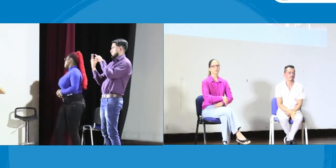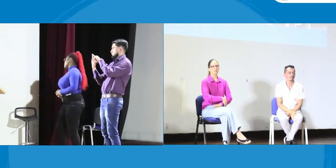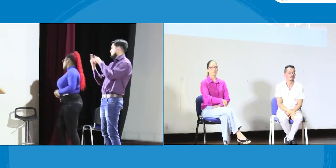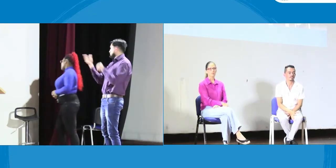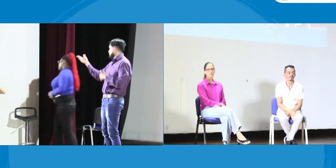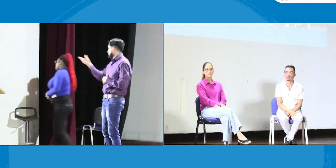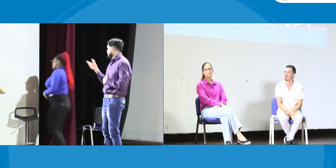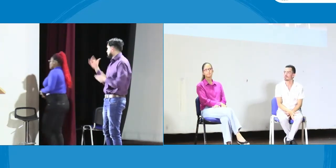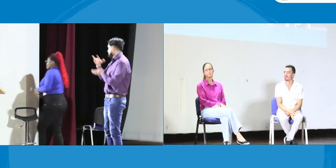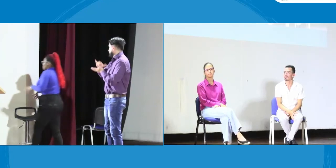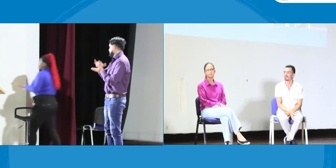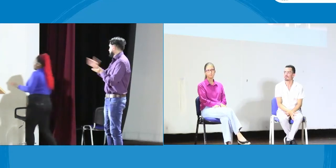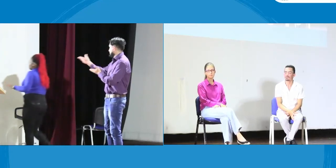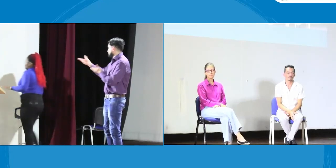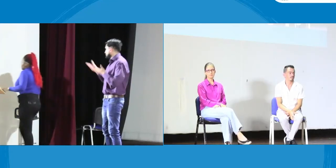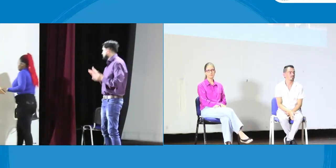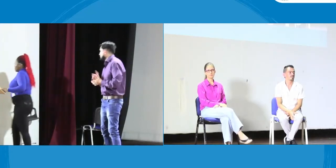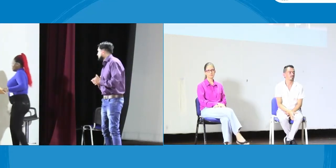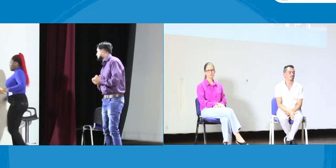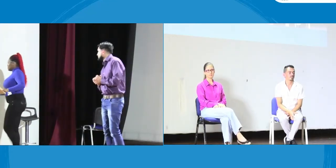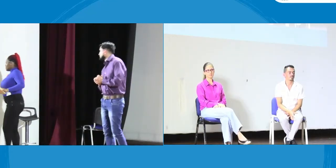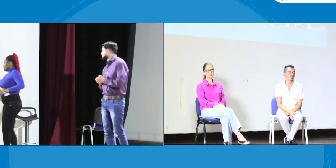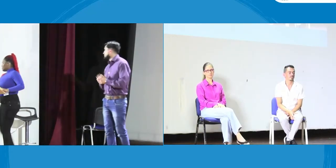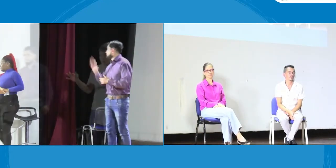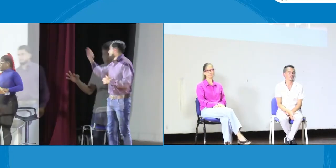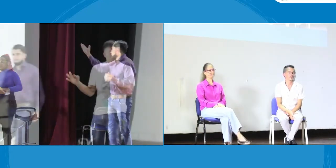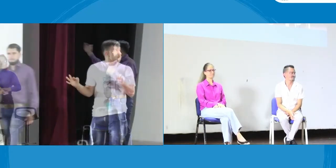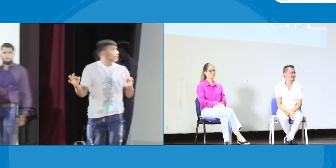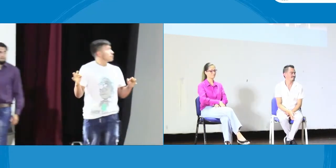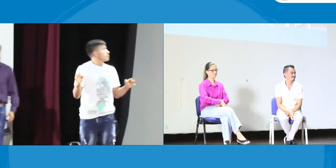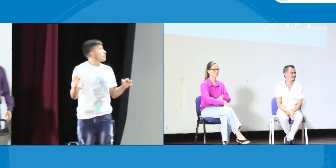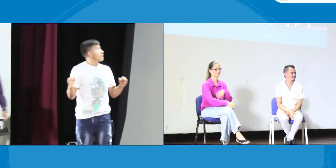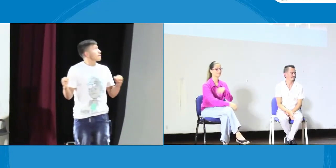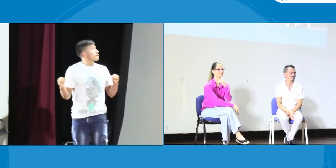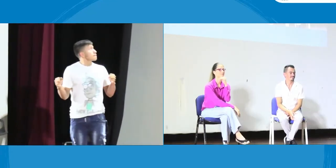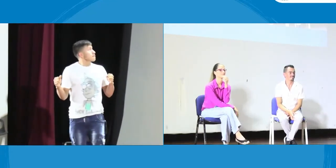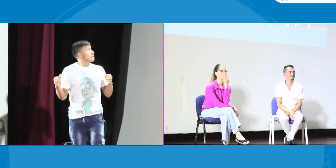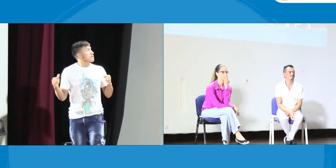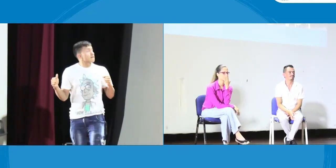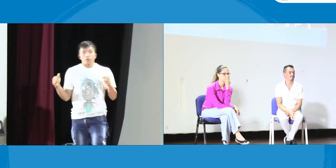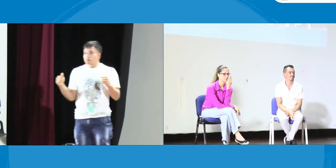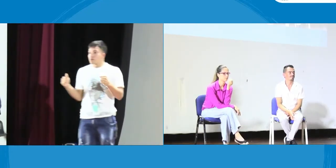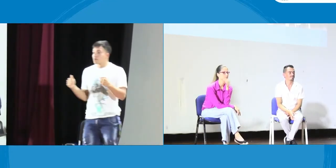venga una persona de las que ya están acá en la fila. Bueno, bien. ¿Me ven bien?